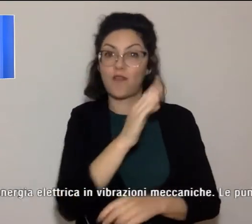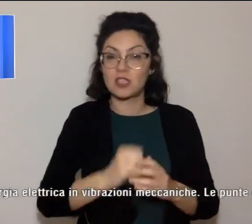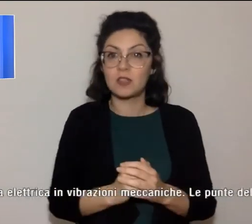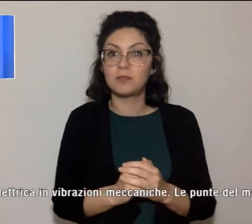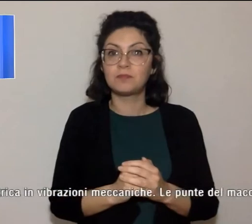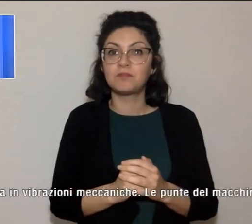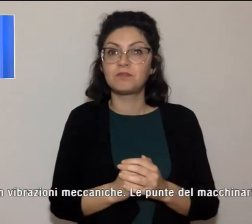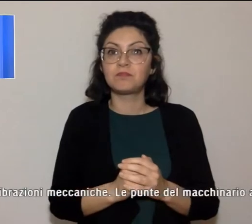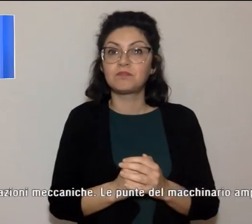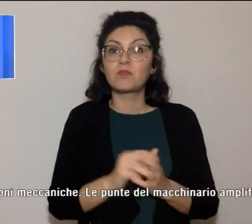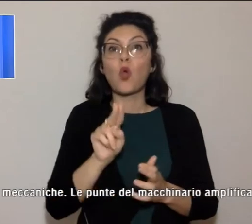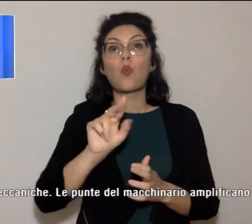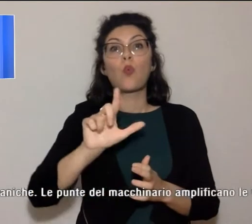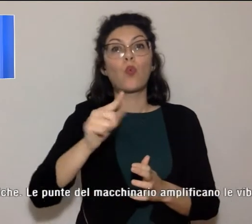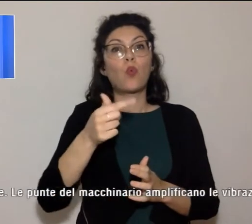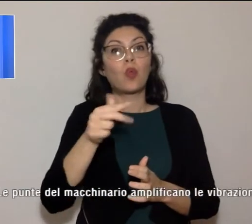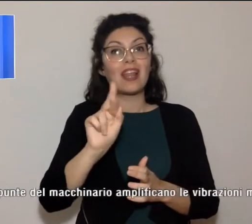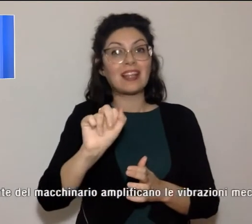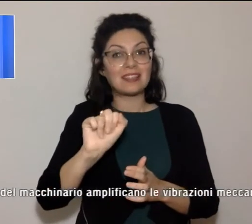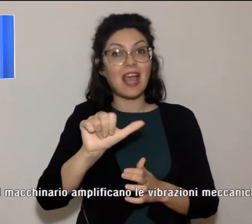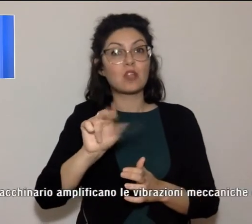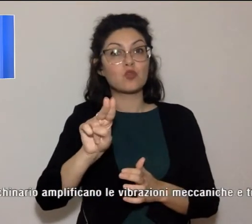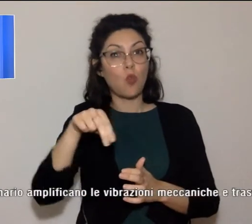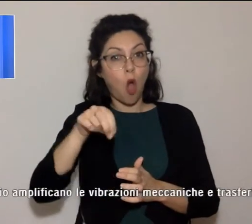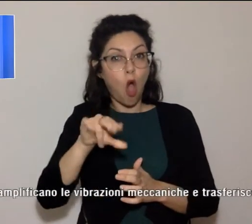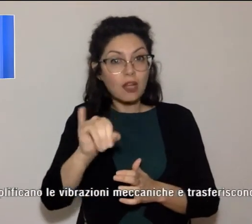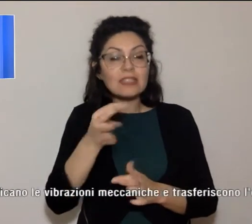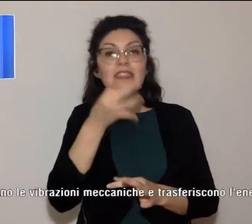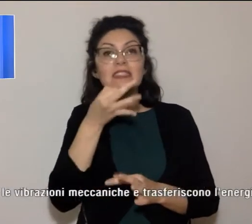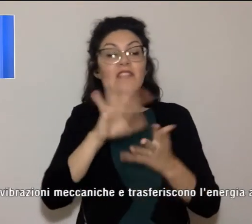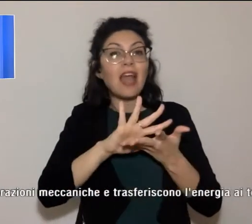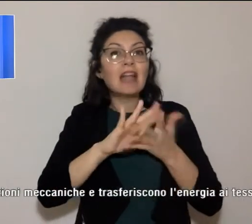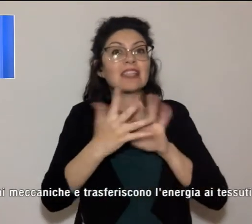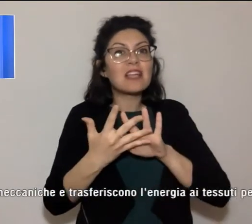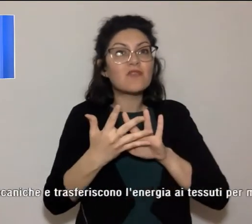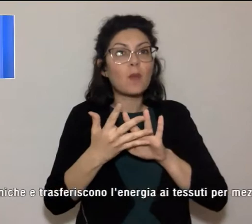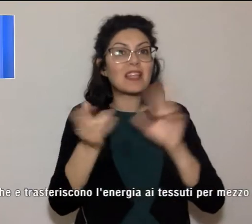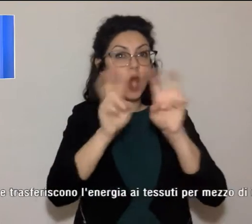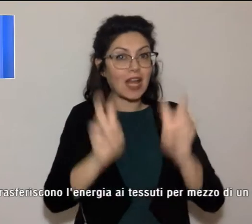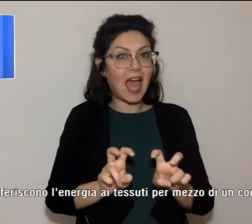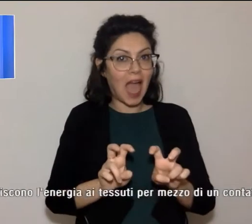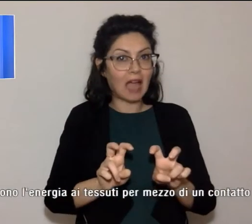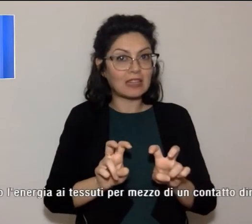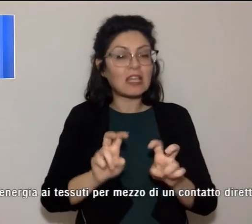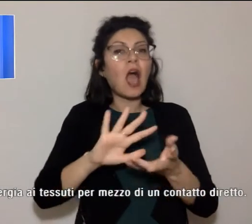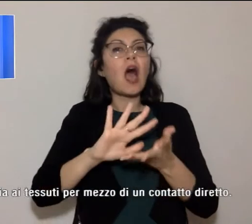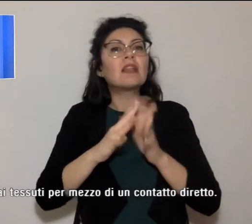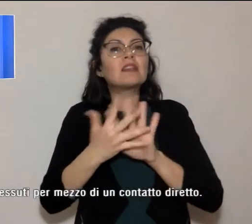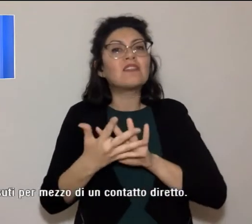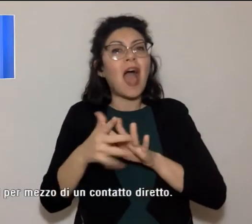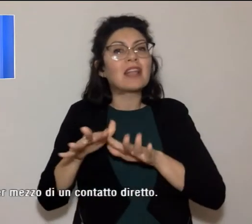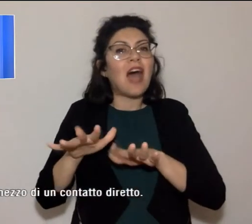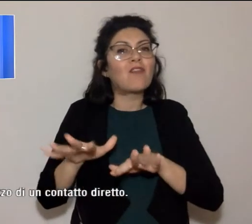Gli ultrasuoni derivano da un processo di trasformazione dell'energia elettrica in vibrazioni